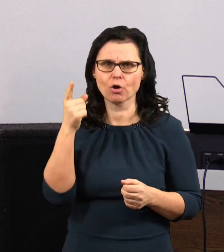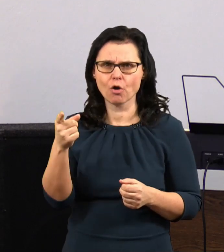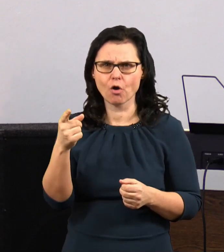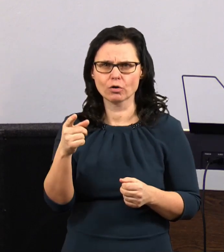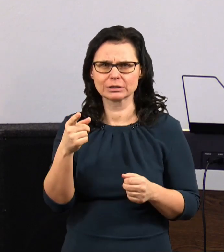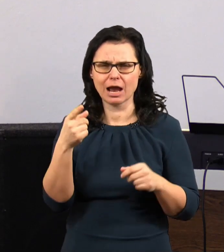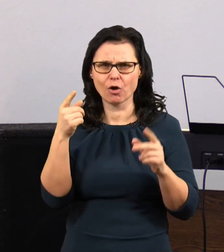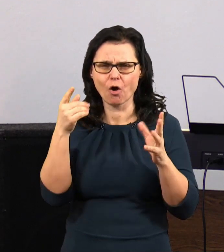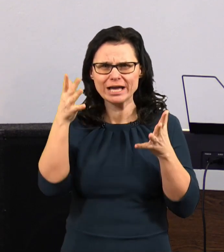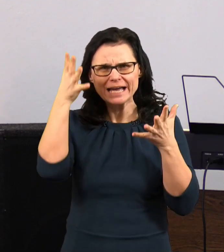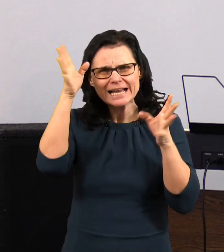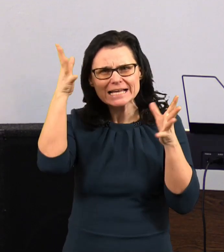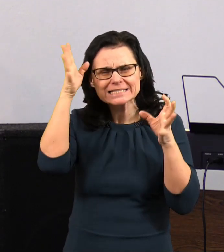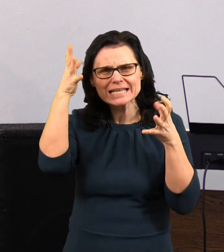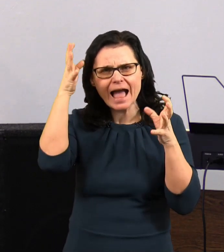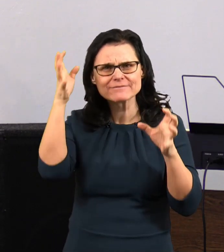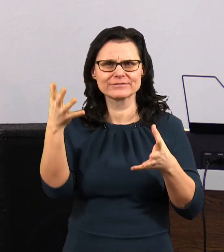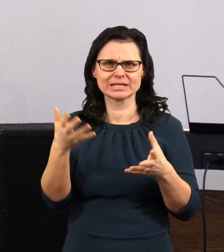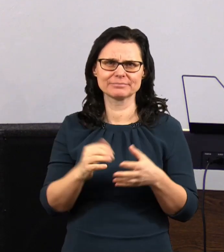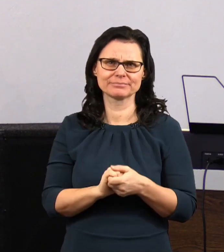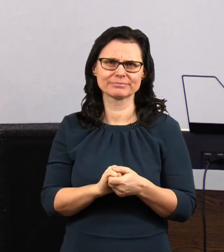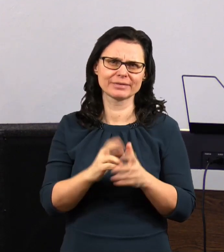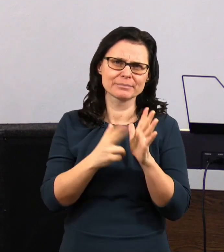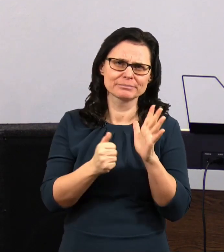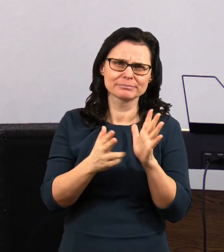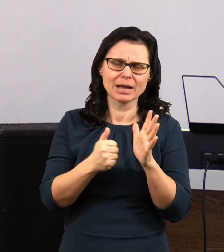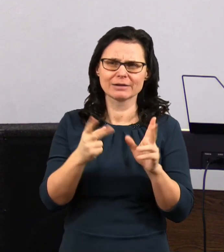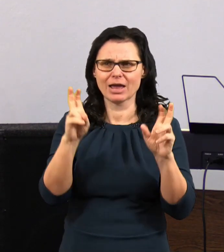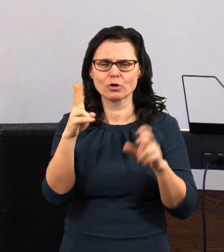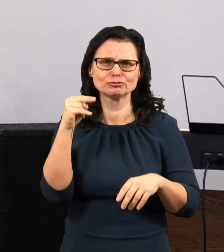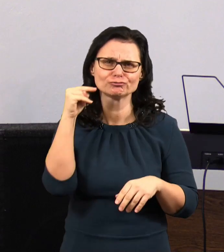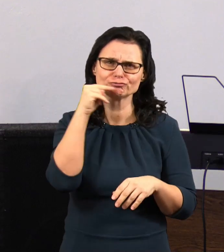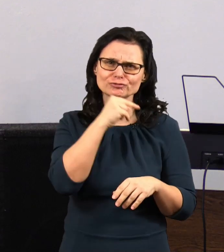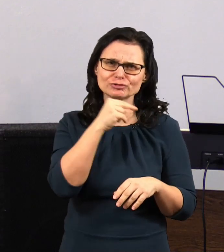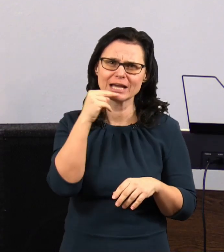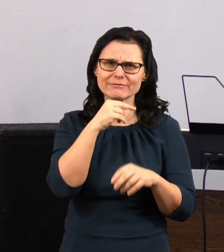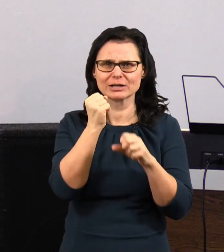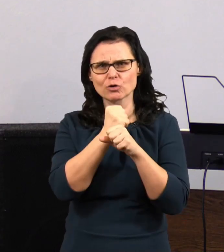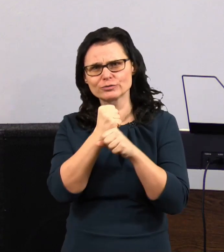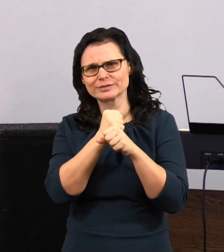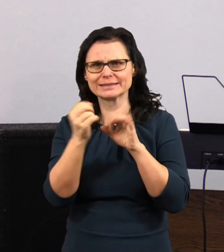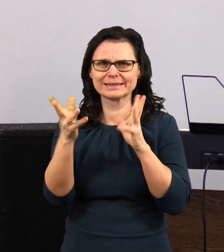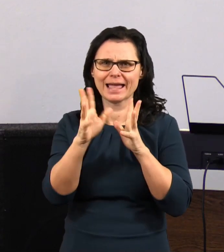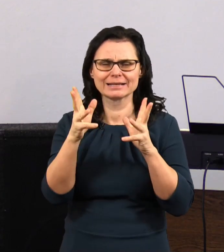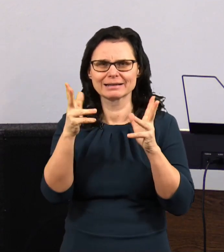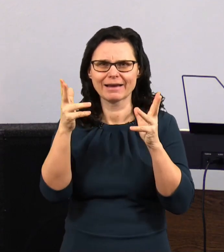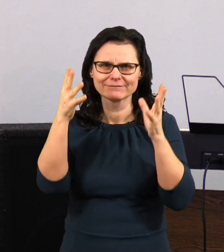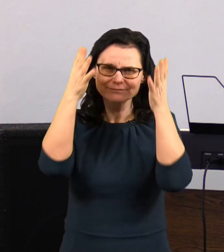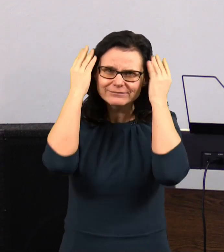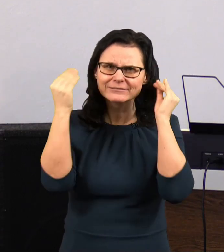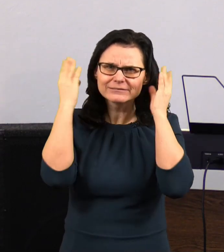zrzavý. Víte, jaký to je zrzavý? To je takové červeno, červeno hněde zrzavé vlasy, jo.